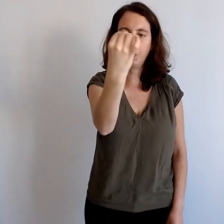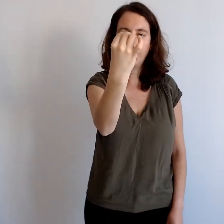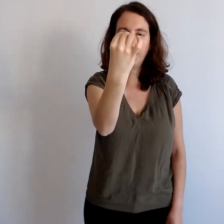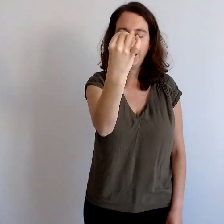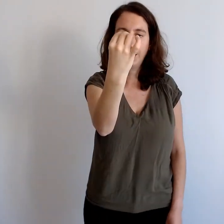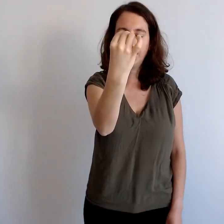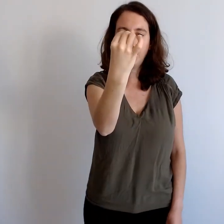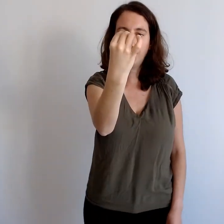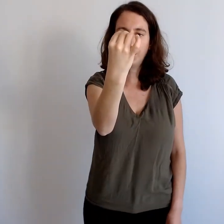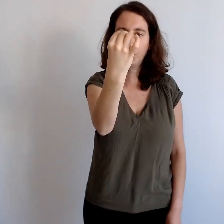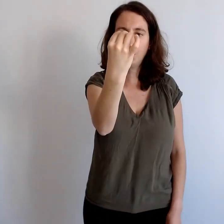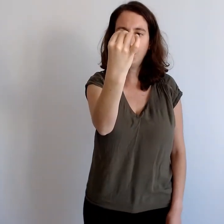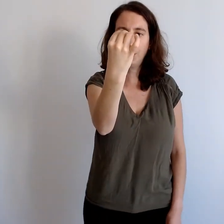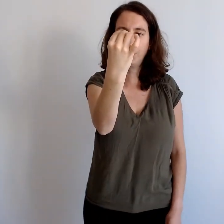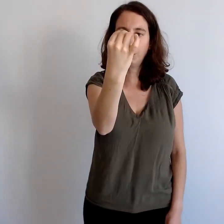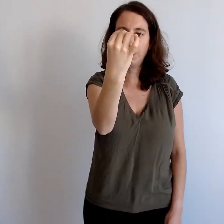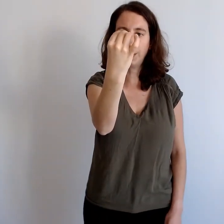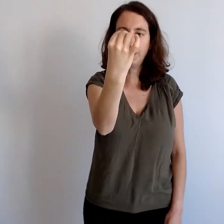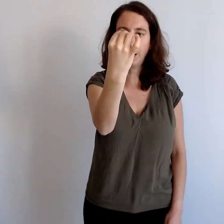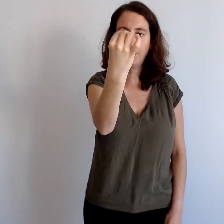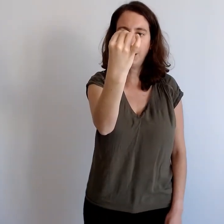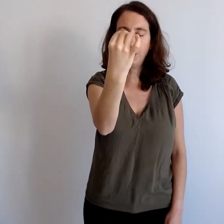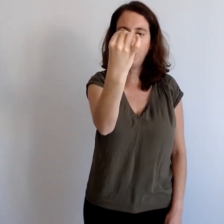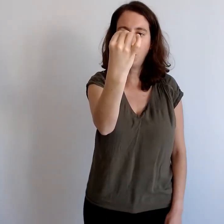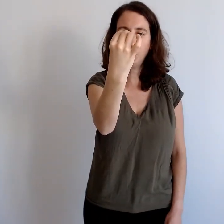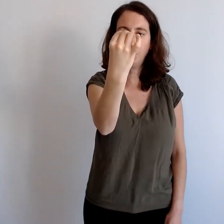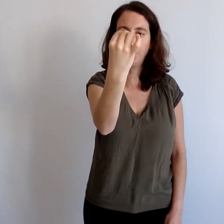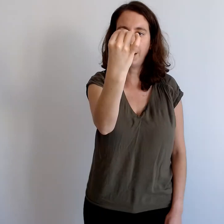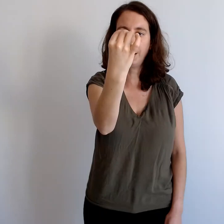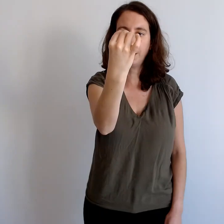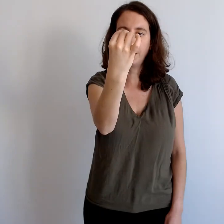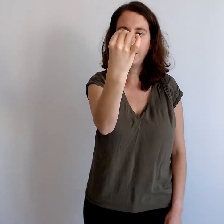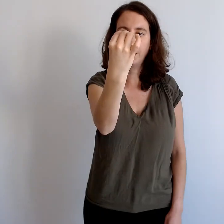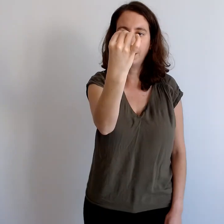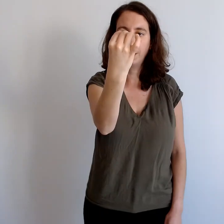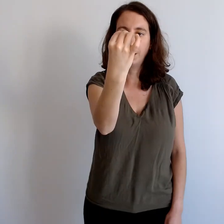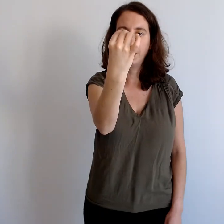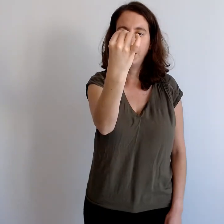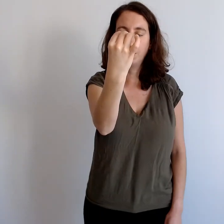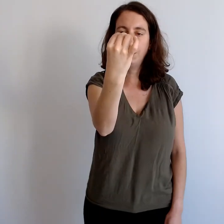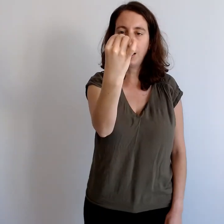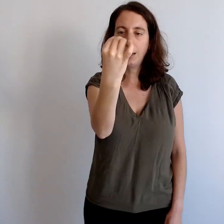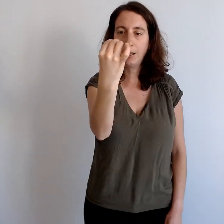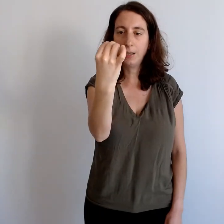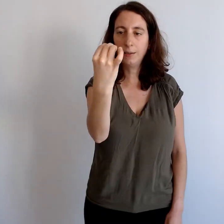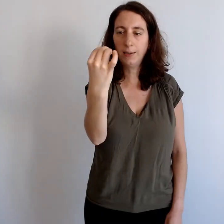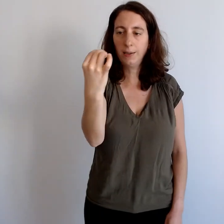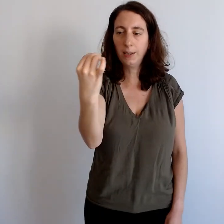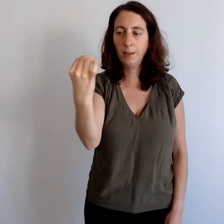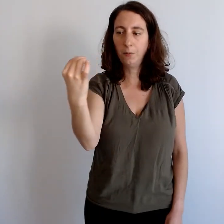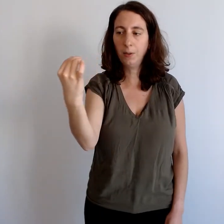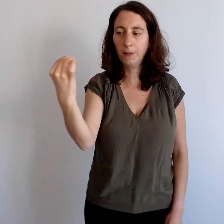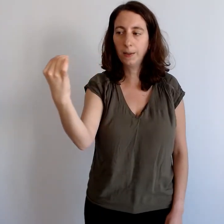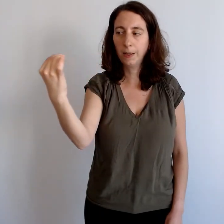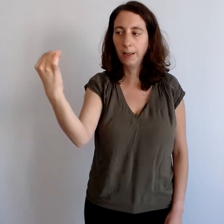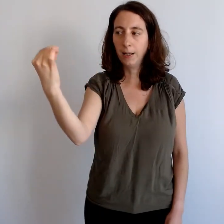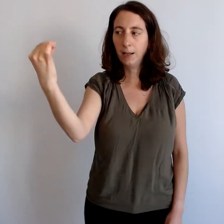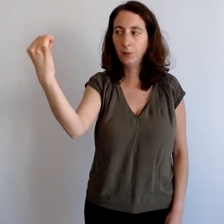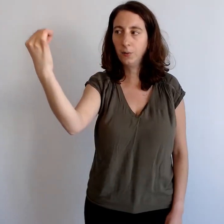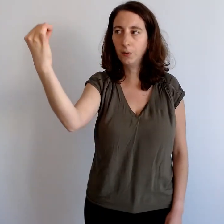Cette fois, sans bouger votre tête, avec les yeux grands ouverts, vous allez dessiner des huit et là, ce sont